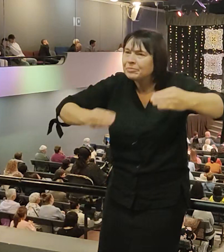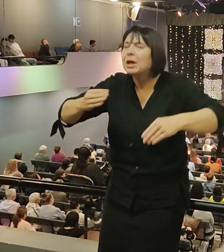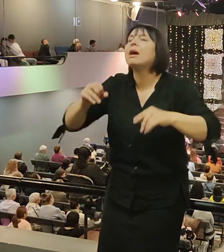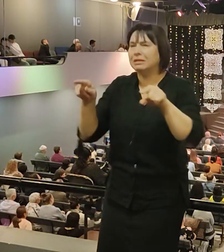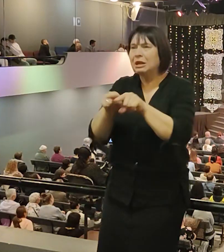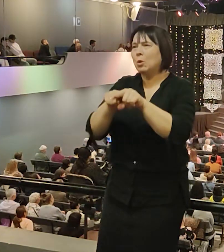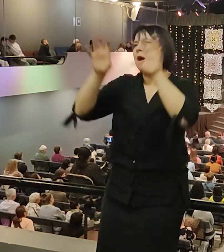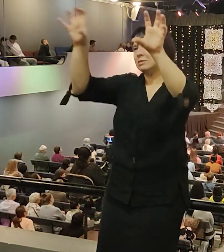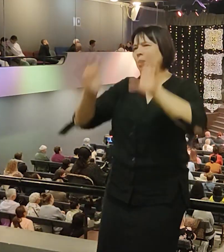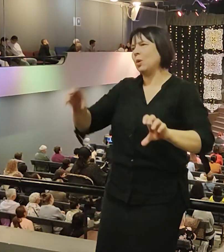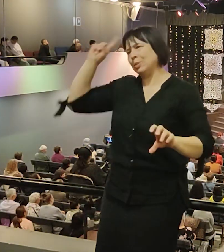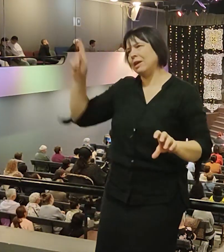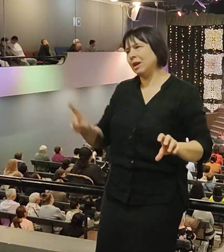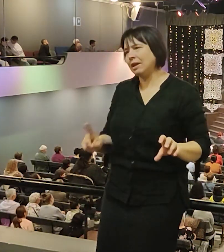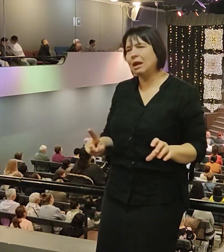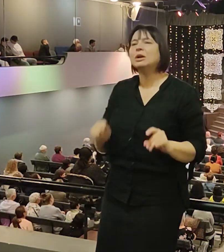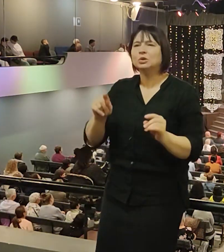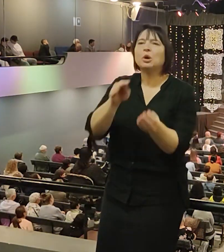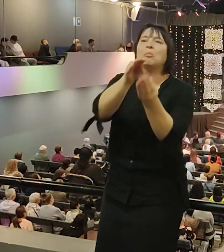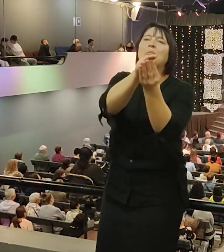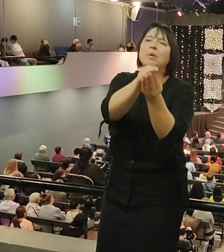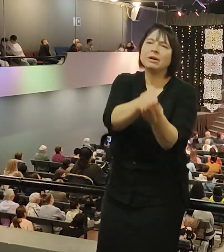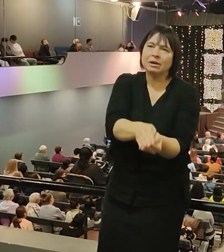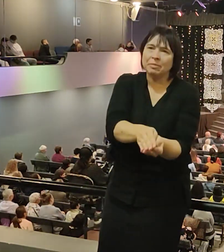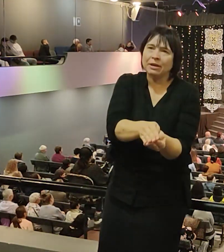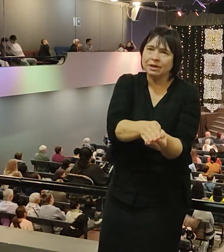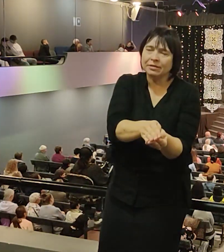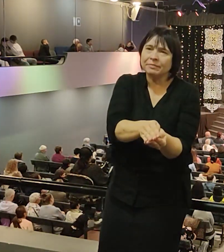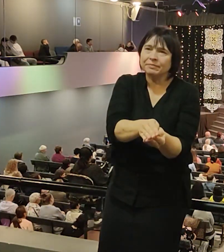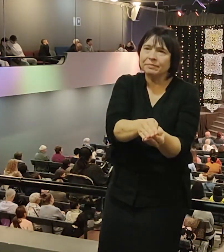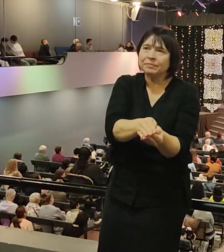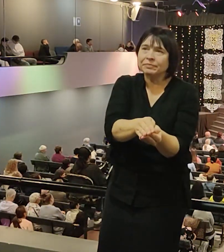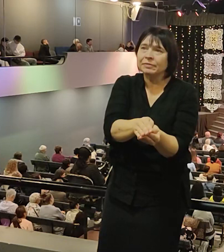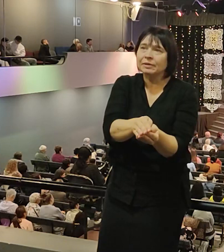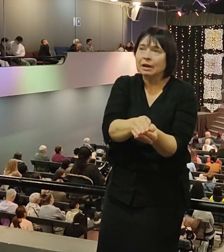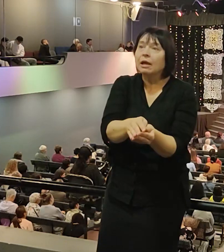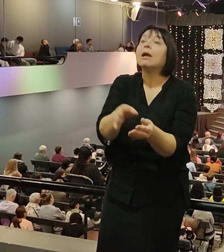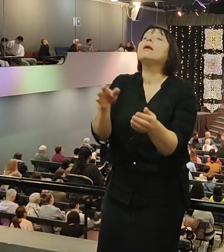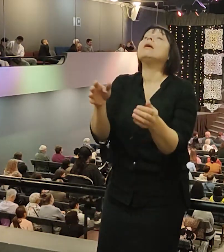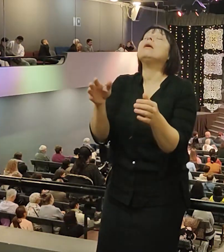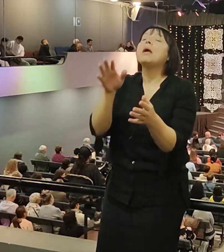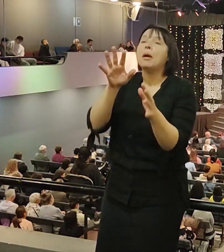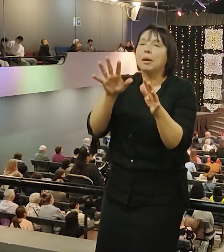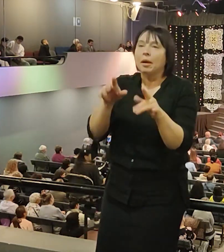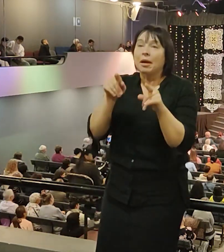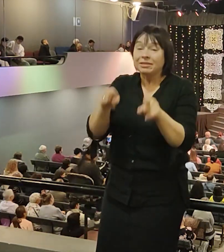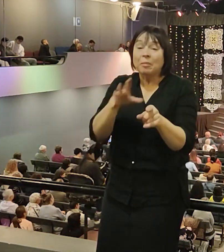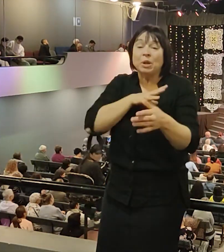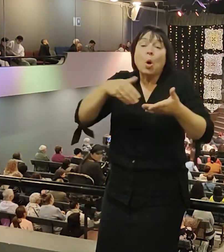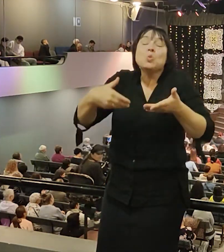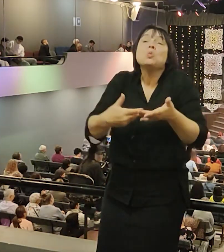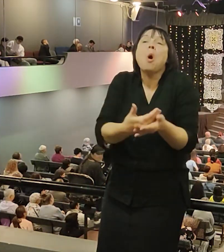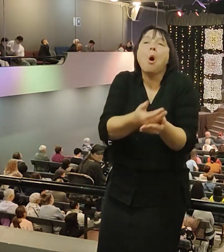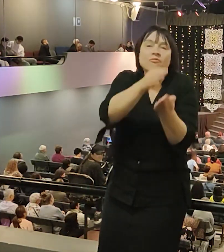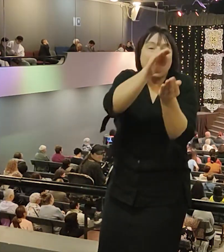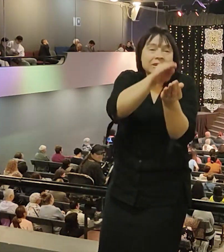у идеев для погребения. Вместо распятия был близ сад, там была новая гробница, которой